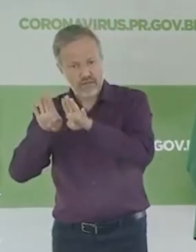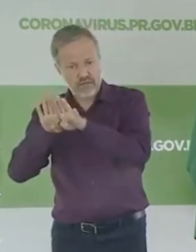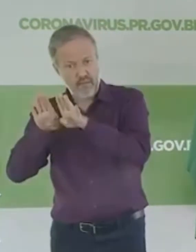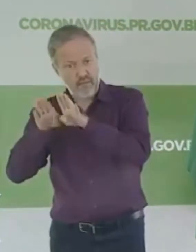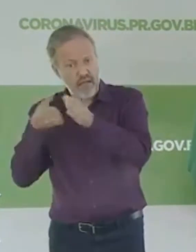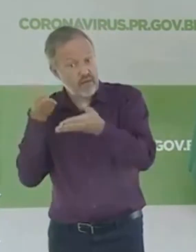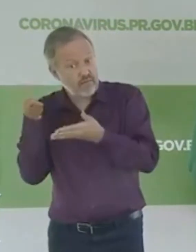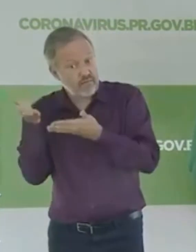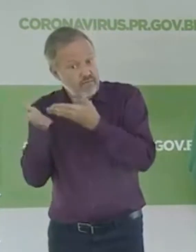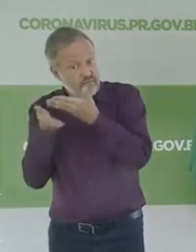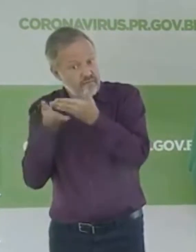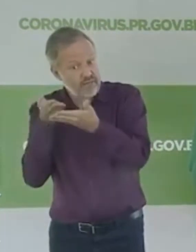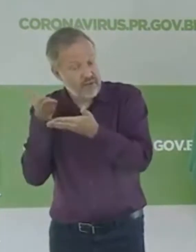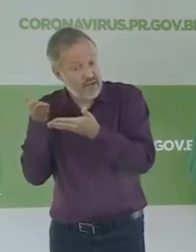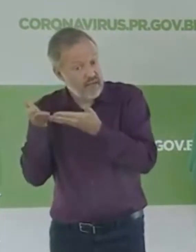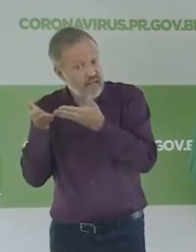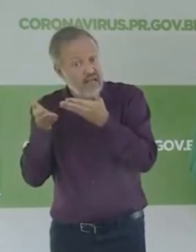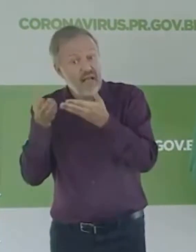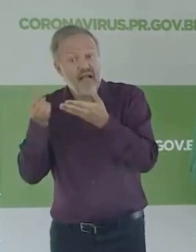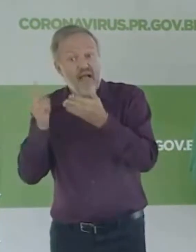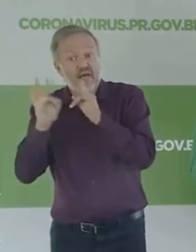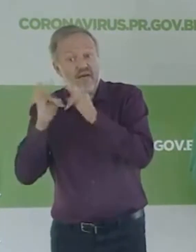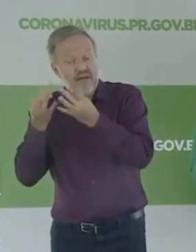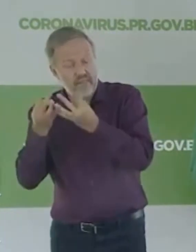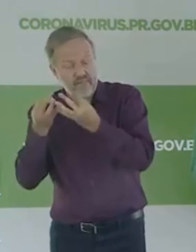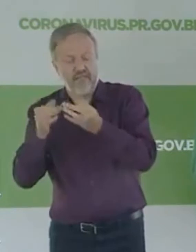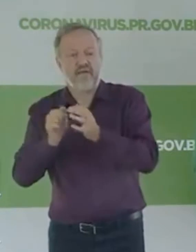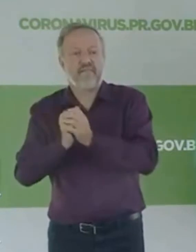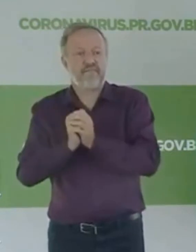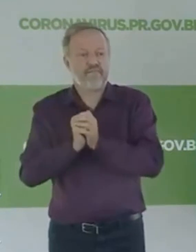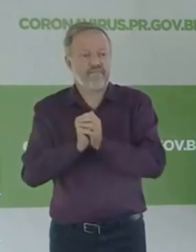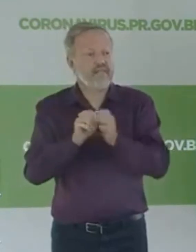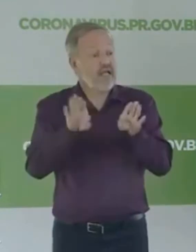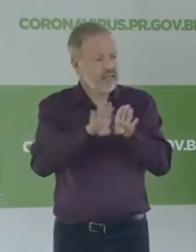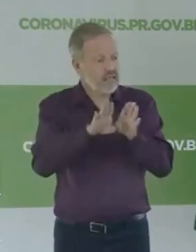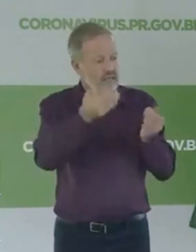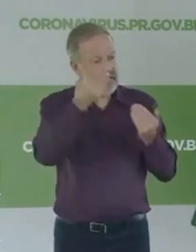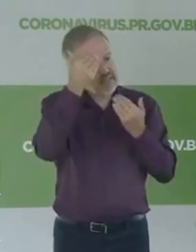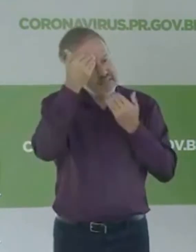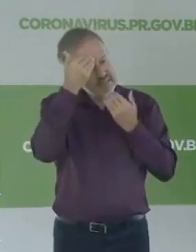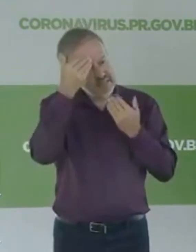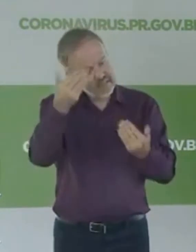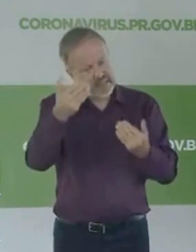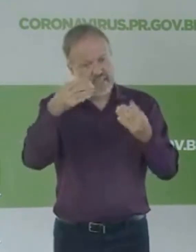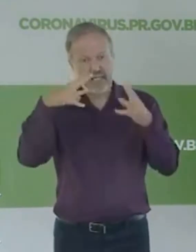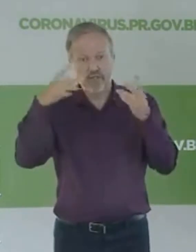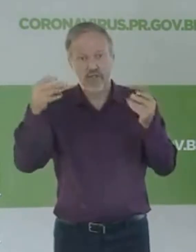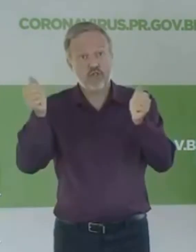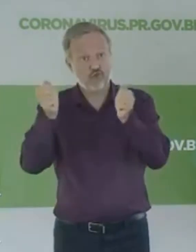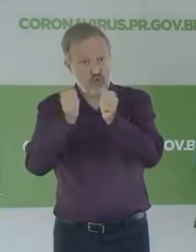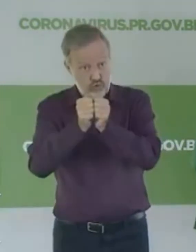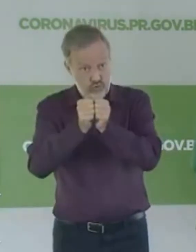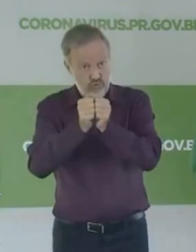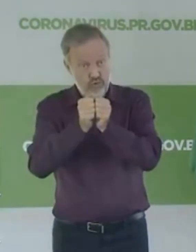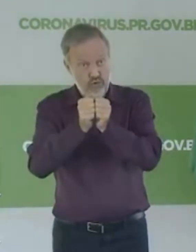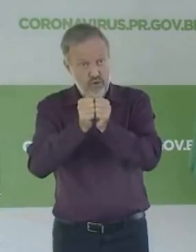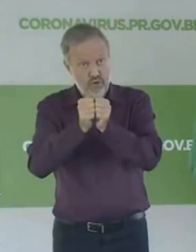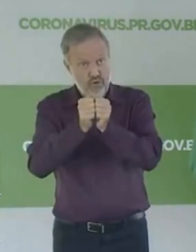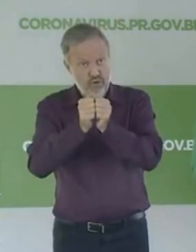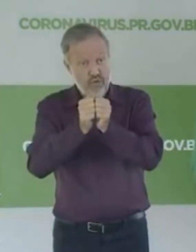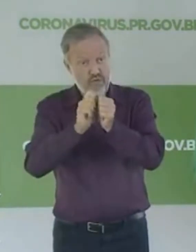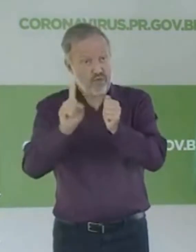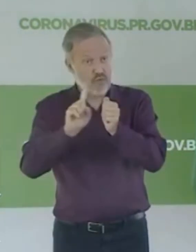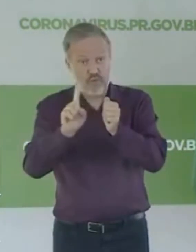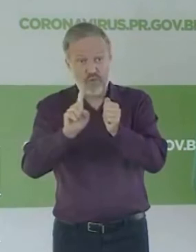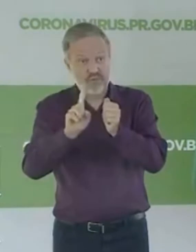sendo feito está sendo feito muito firme. Quero parabenizar o governador também das medidas, aos secretários, dessa união toda que sendo feita. A nossa missão é não deixar ninguém para trás.